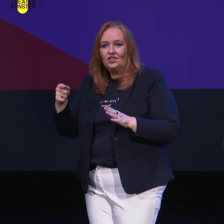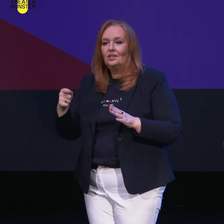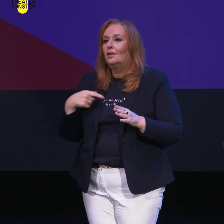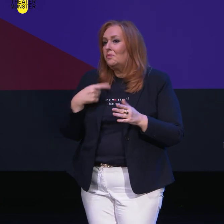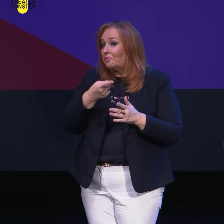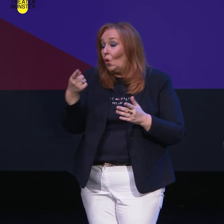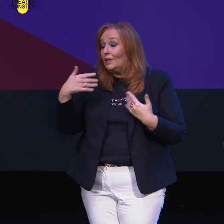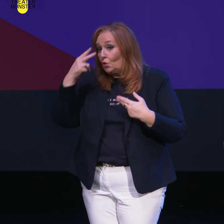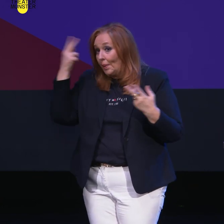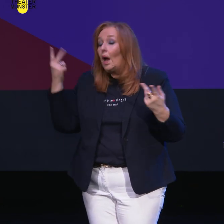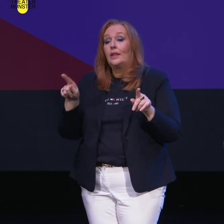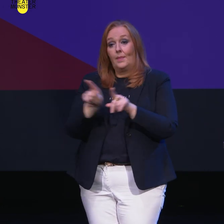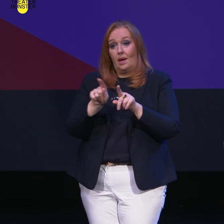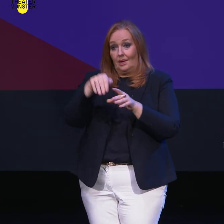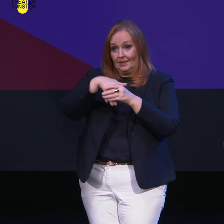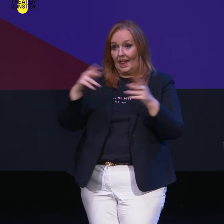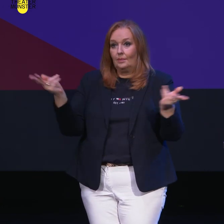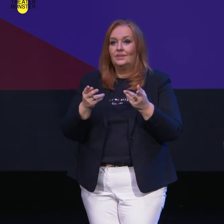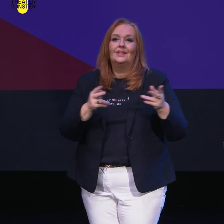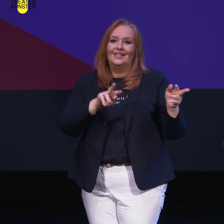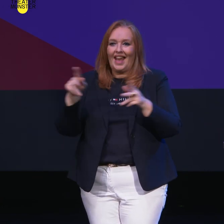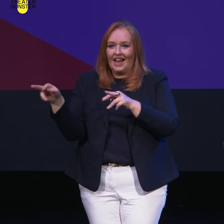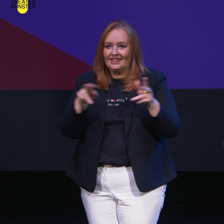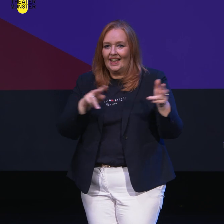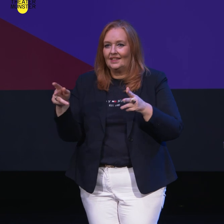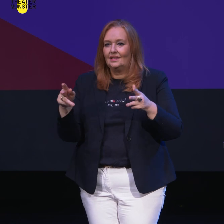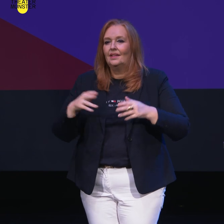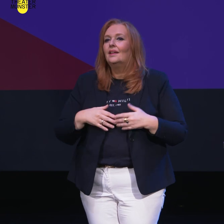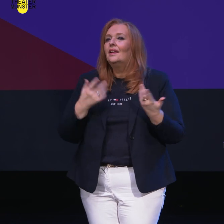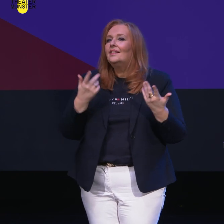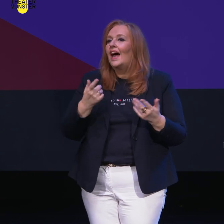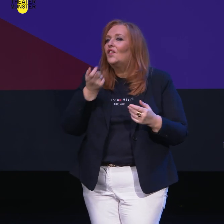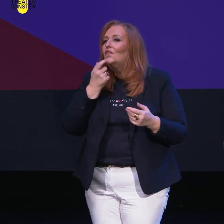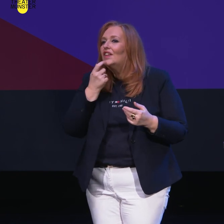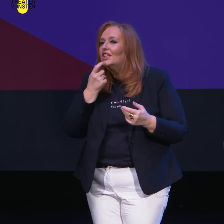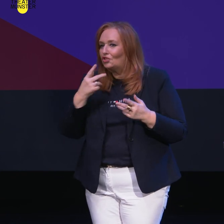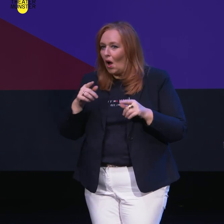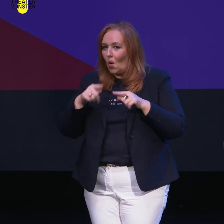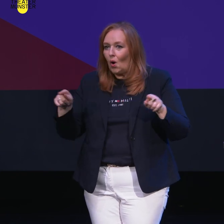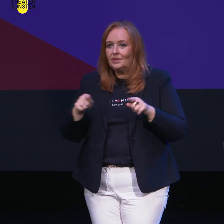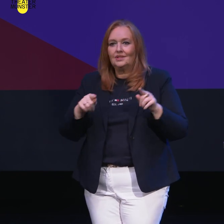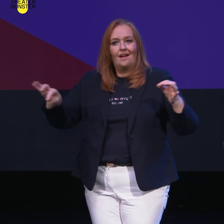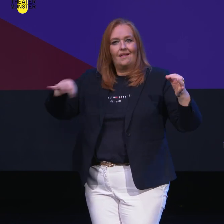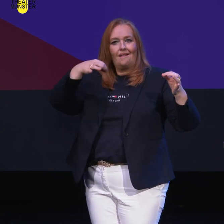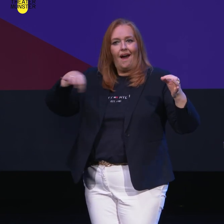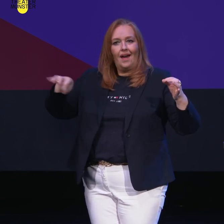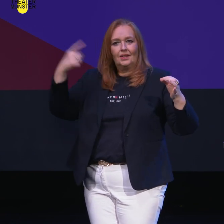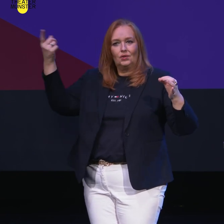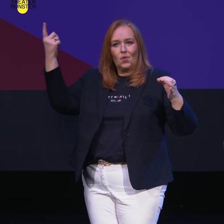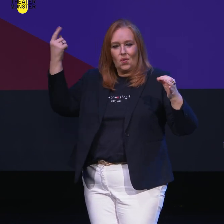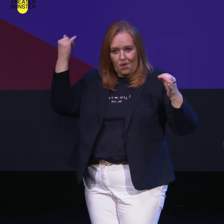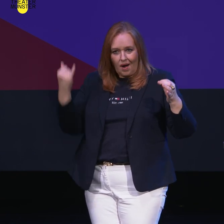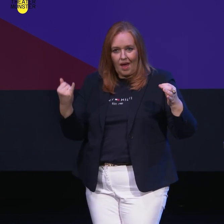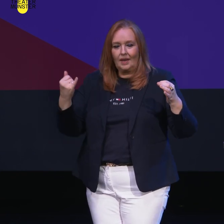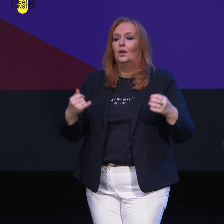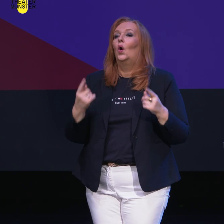bekannt, aber mit demselben Stoff, The Seasons. Kaia Sarriaho, die finnische Komponistin, eine Geige-Solo von ihr wird auch gespielt,